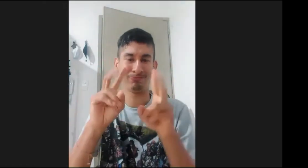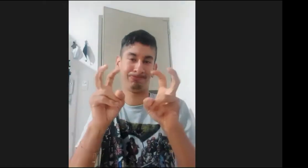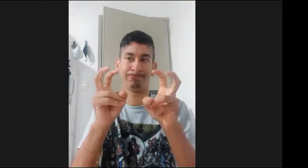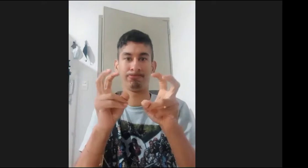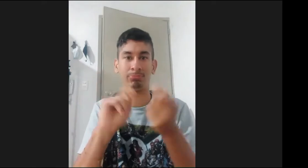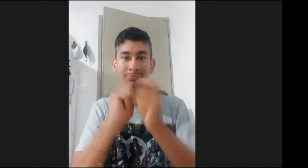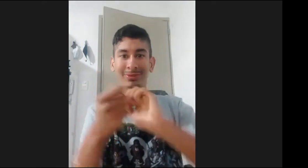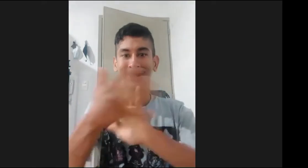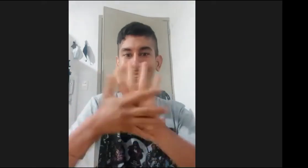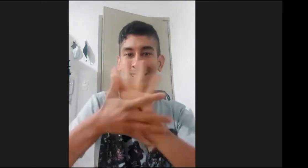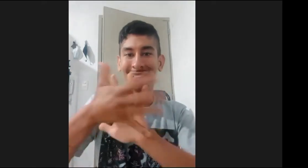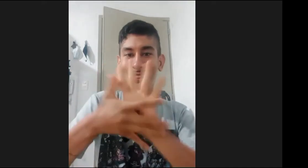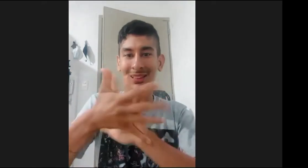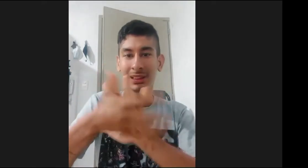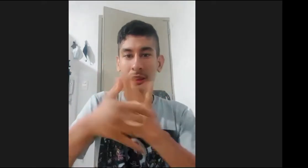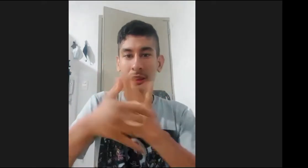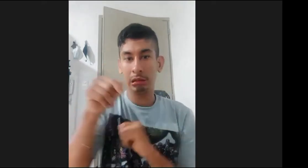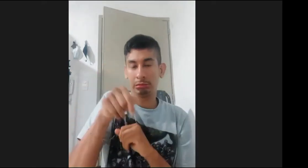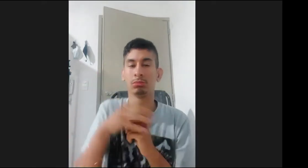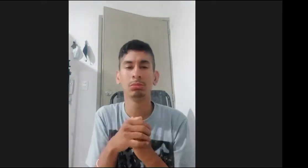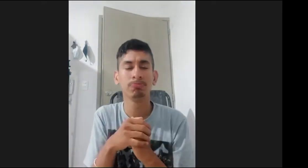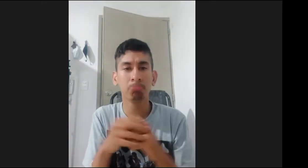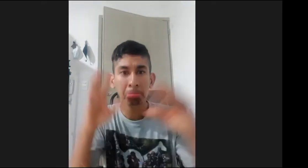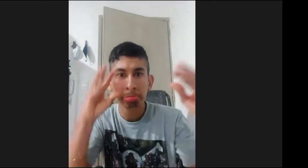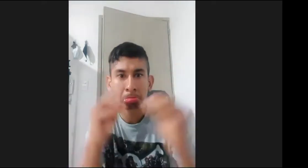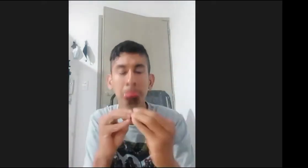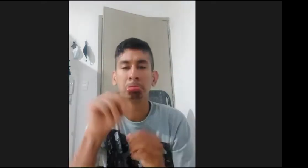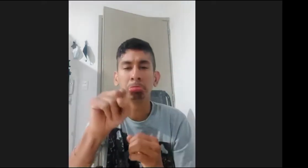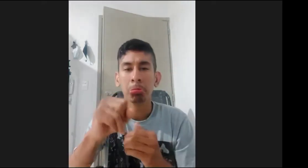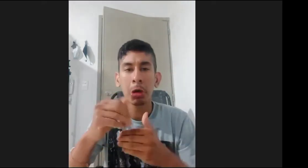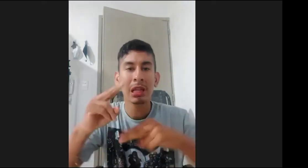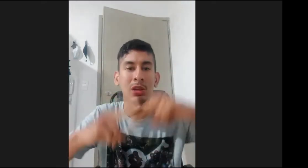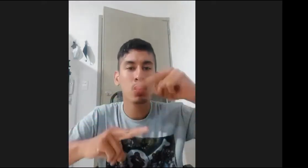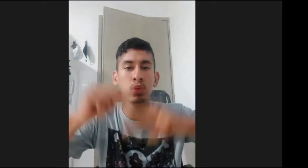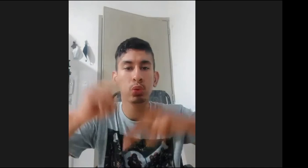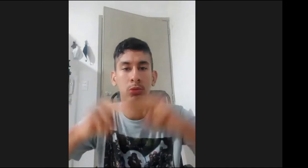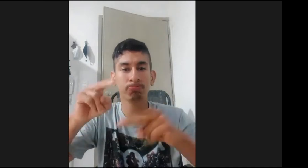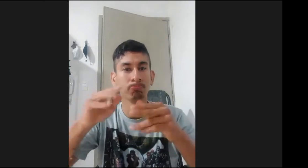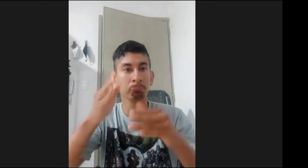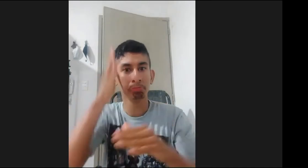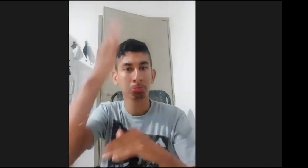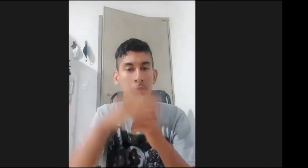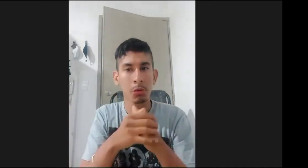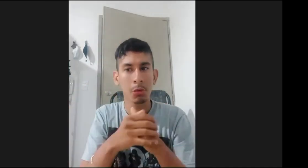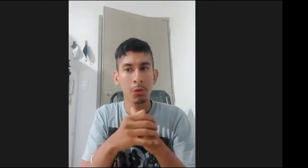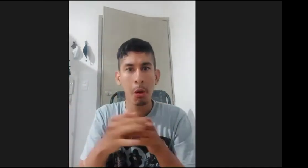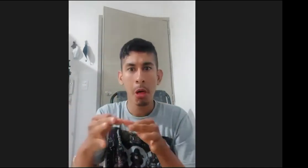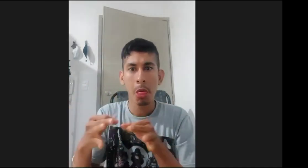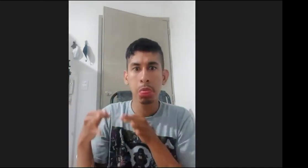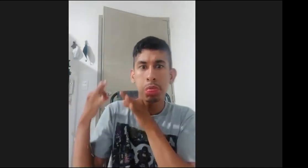que bueno les voy a contar que reconocer a la lengua de señas y su uso y su construcción dentro de